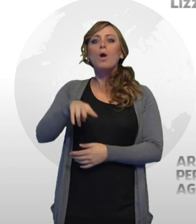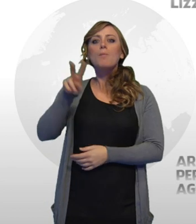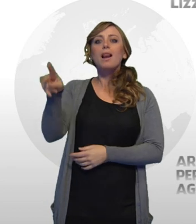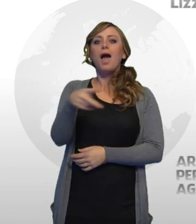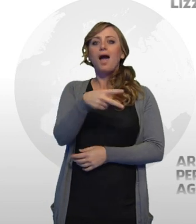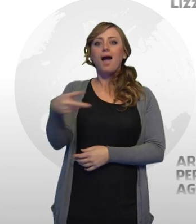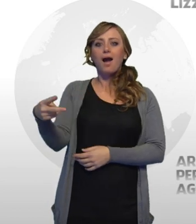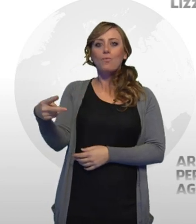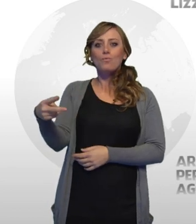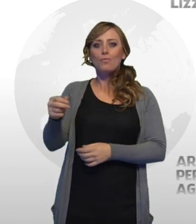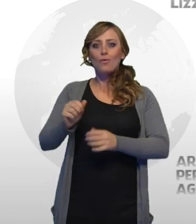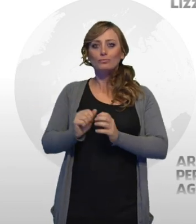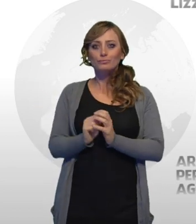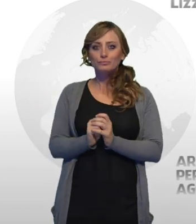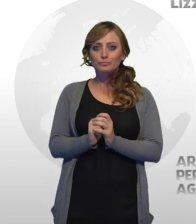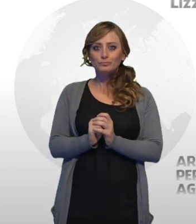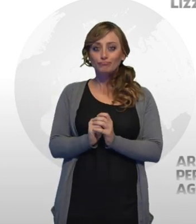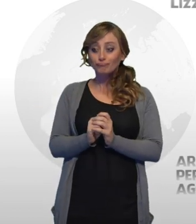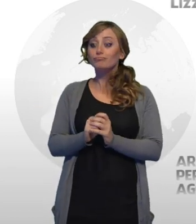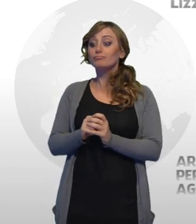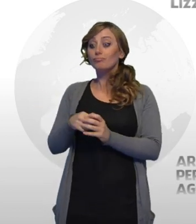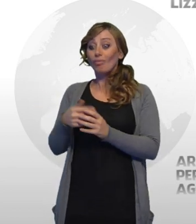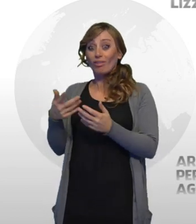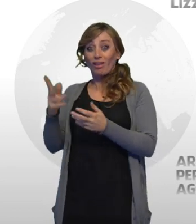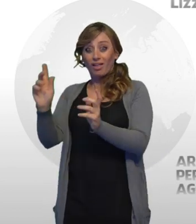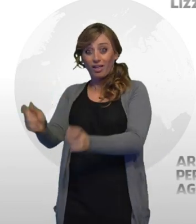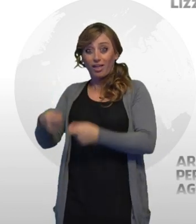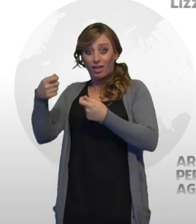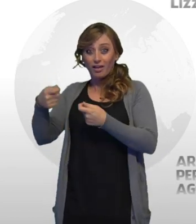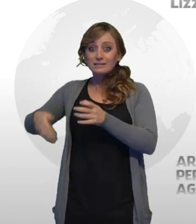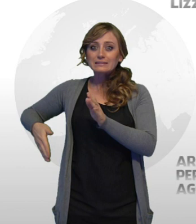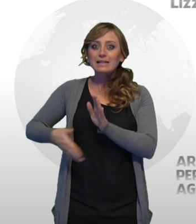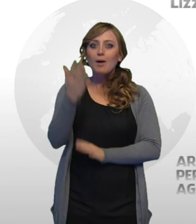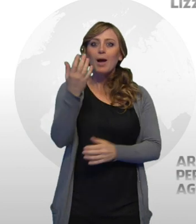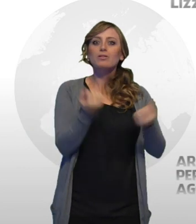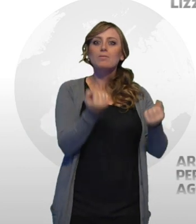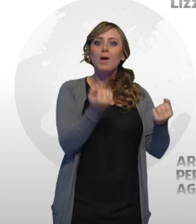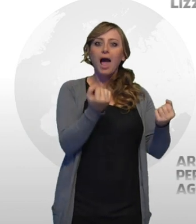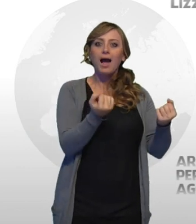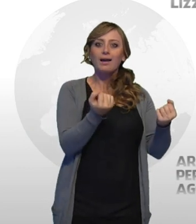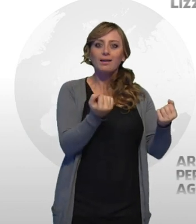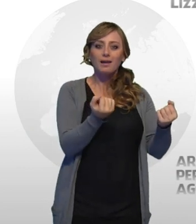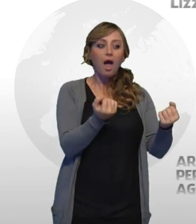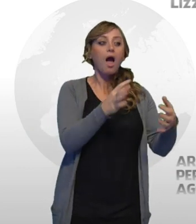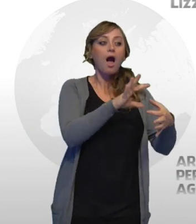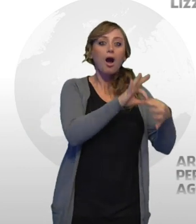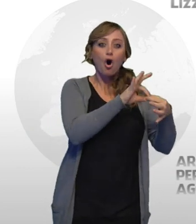dileguato a bordo di un'autovettura condotta dal complice. Il commerciante ha fornito